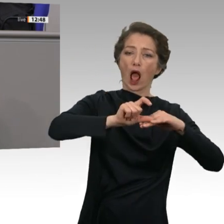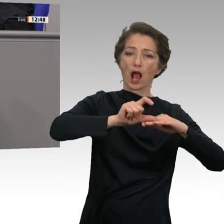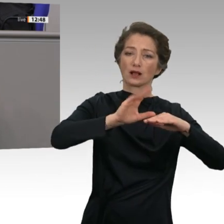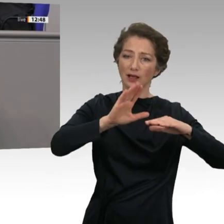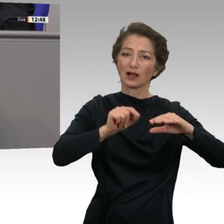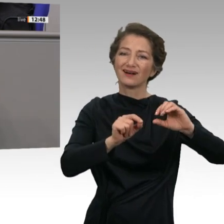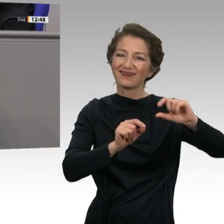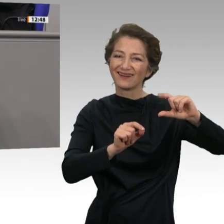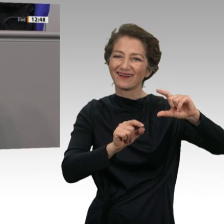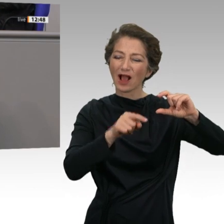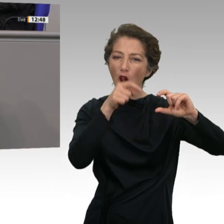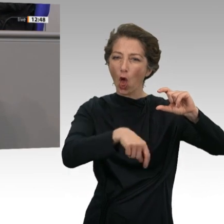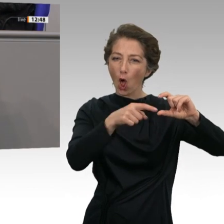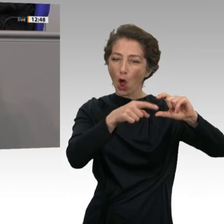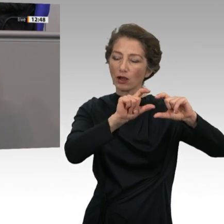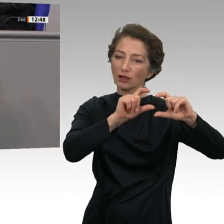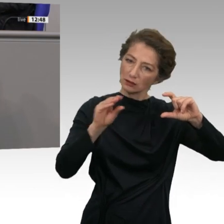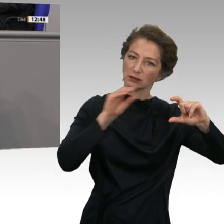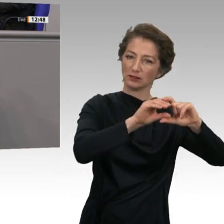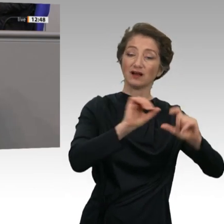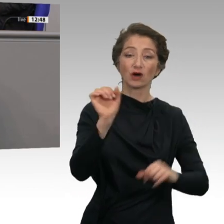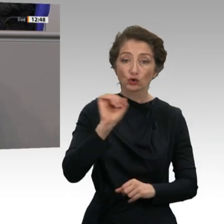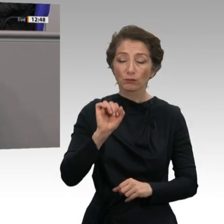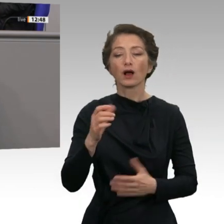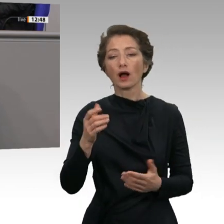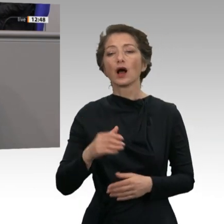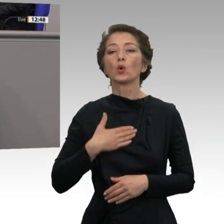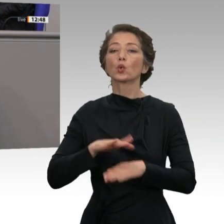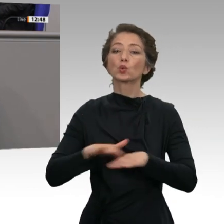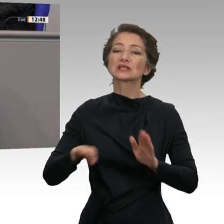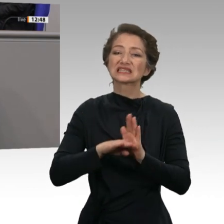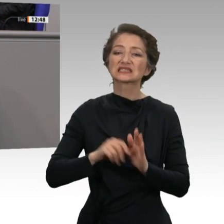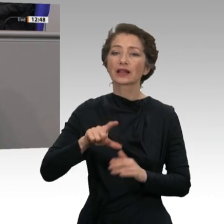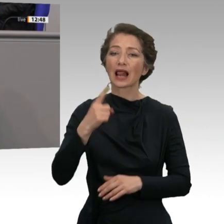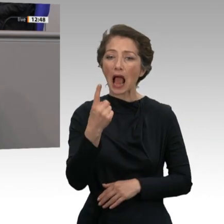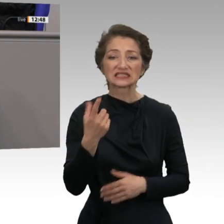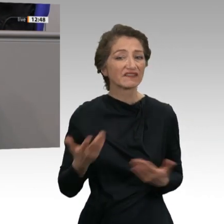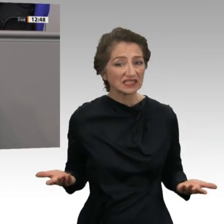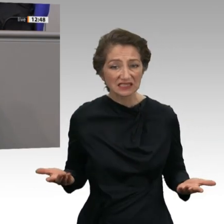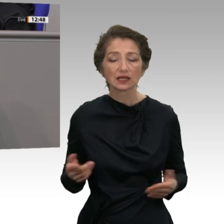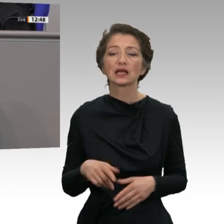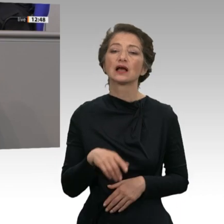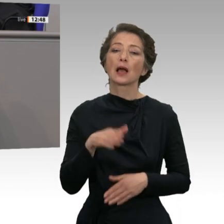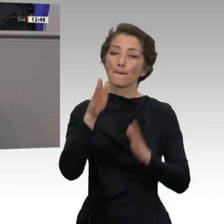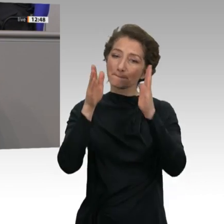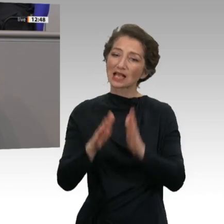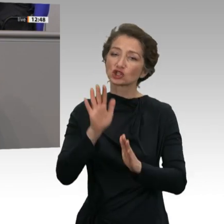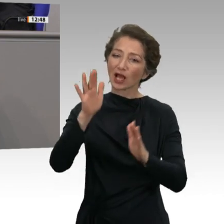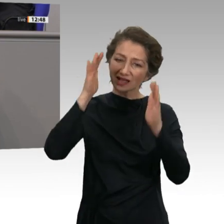füllt. Und warum? Ganz einfach. Artikel 1 unseres Grundgesetzes lautet die Würde des Menschen ist unantastbar.